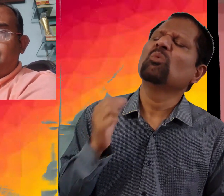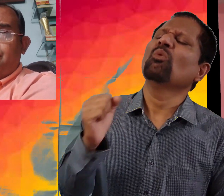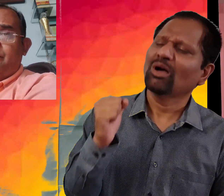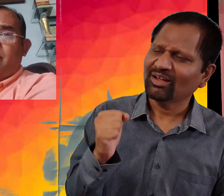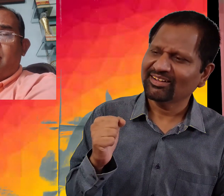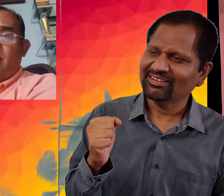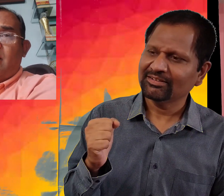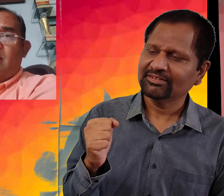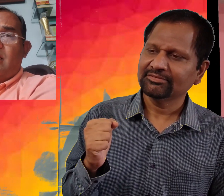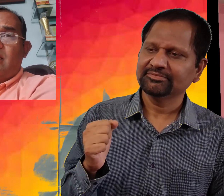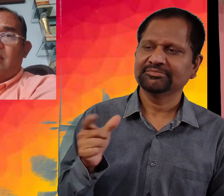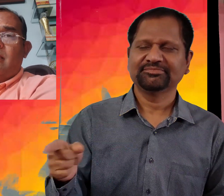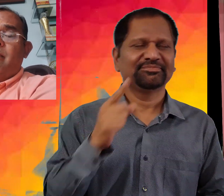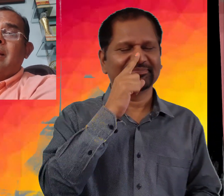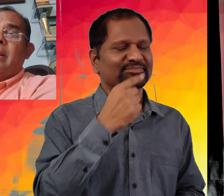تھی کیوں